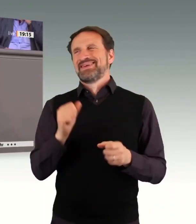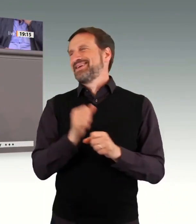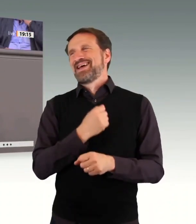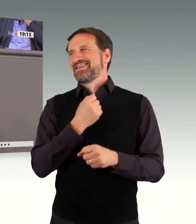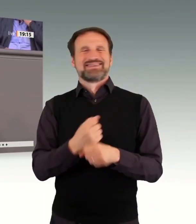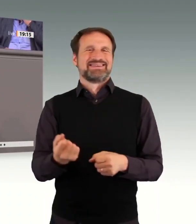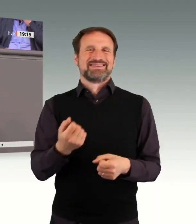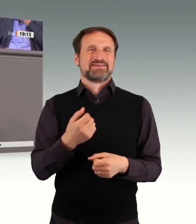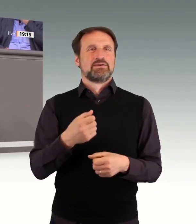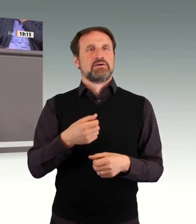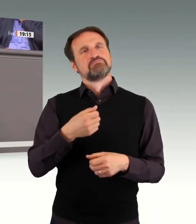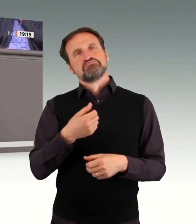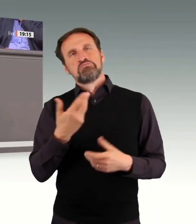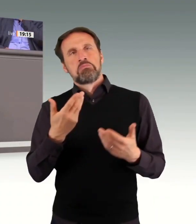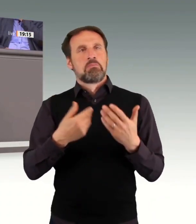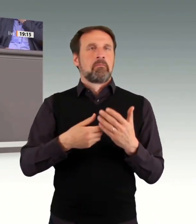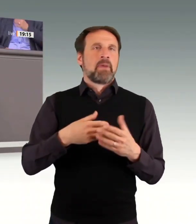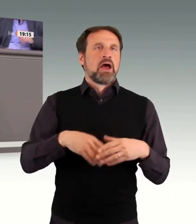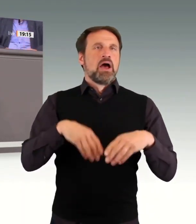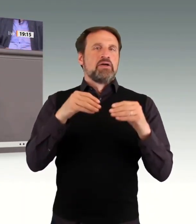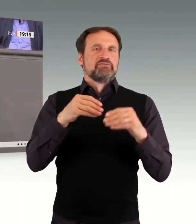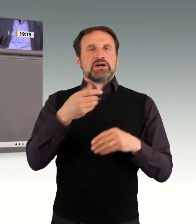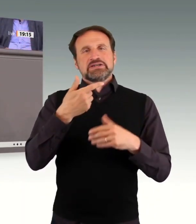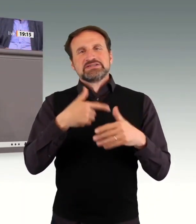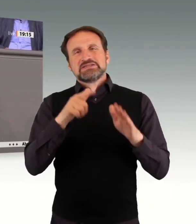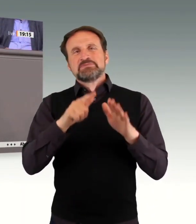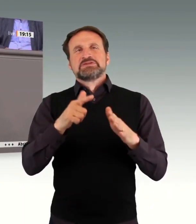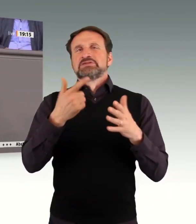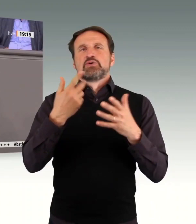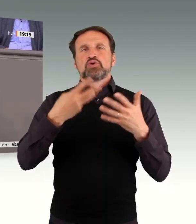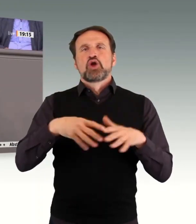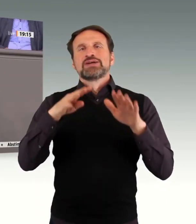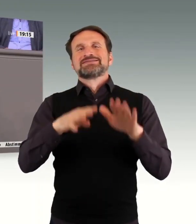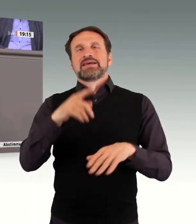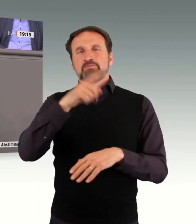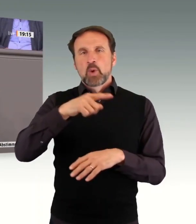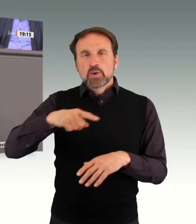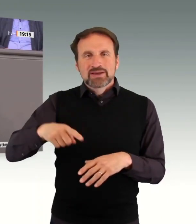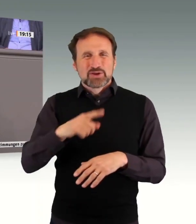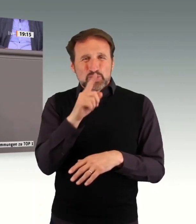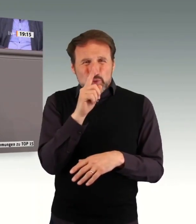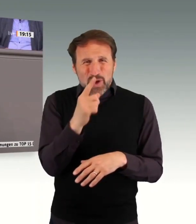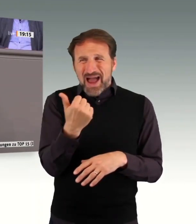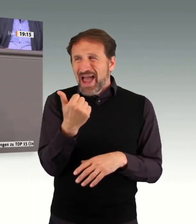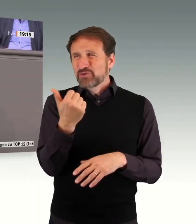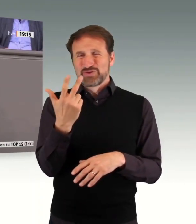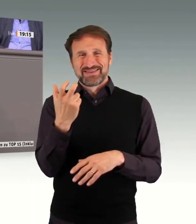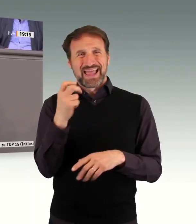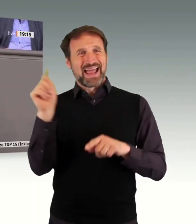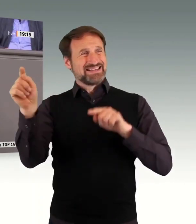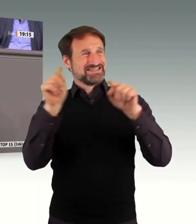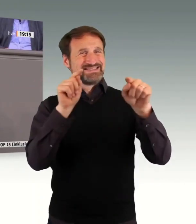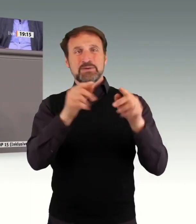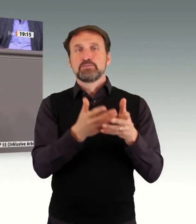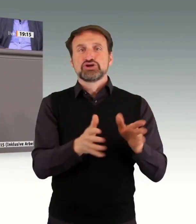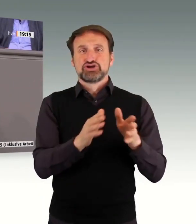ersten 17 Monaten oder 19 Monaten gerade mal 31 Budgetsvereinbarungen haben. Und da kann man auch konkret was